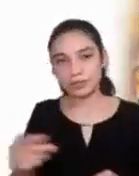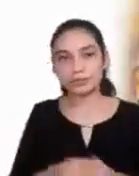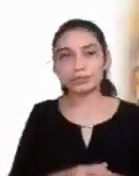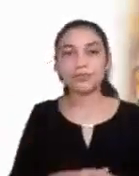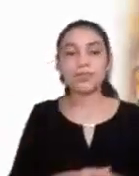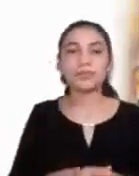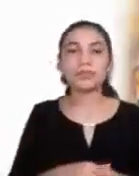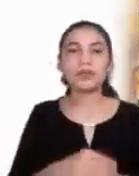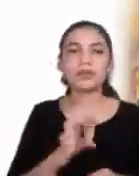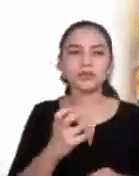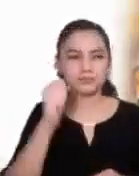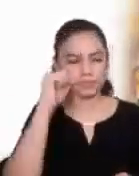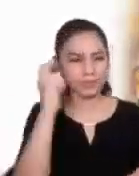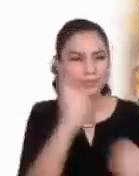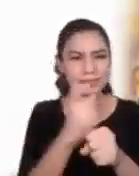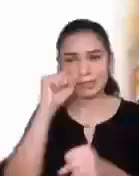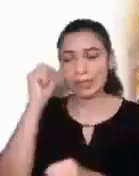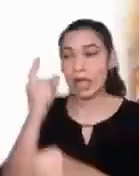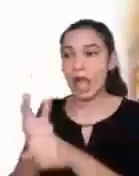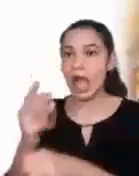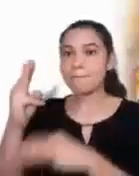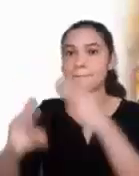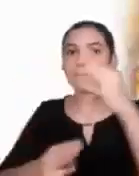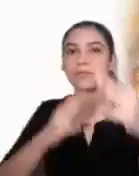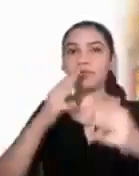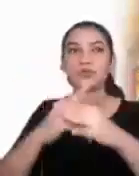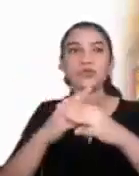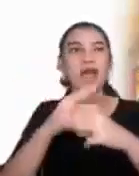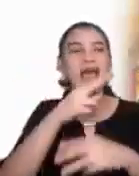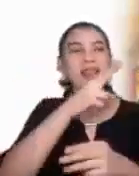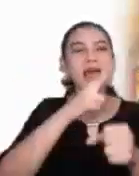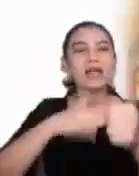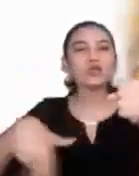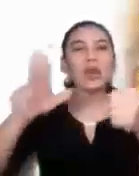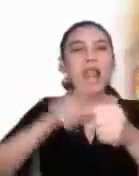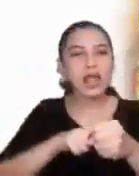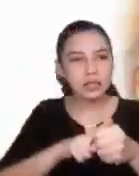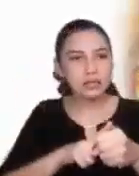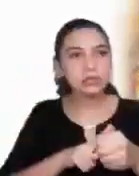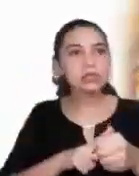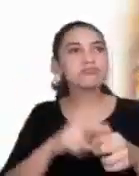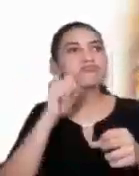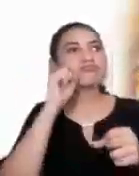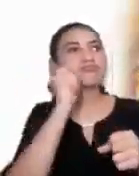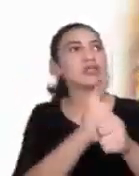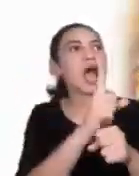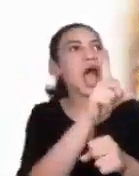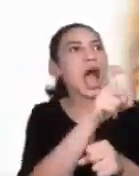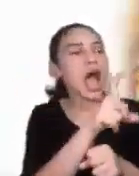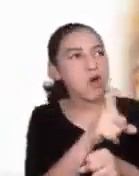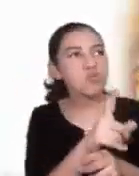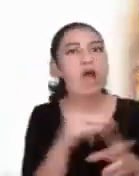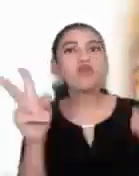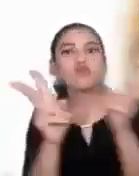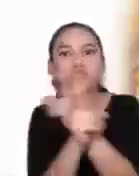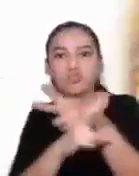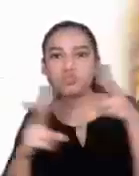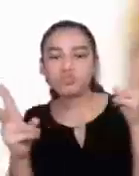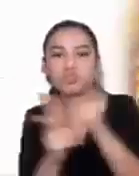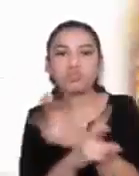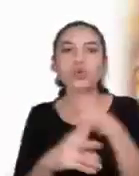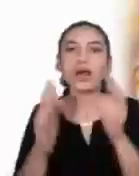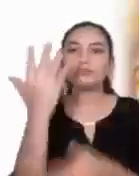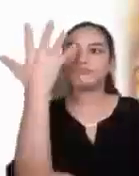testigo en carne propia de ambiciones que lo han saqueado y puesto al borde de su destrucción. El